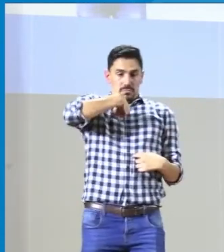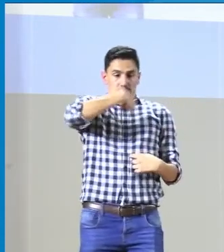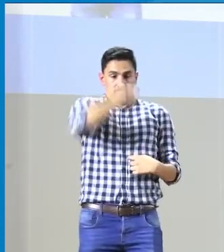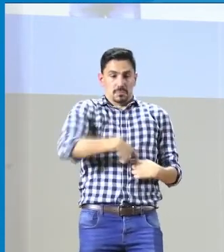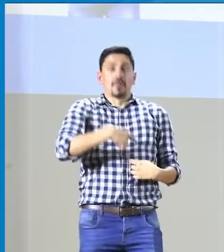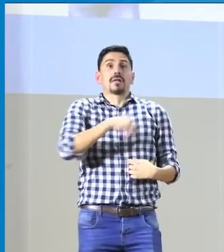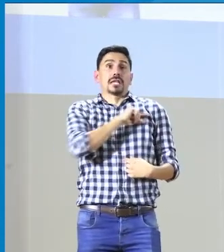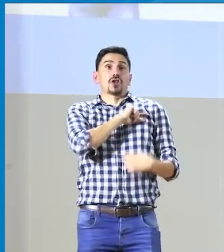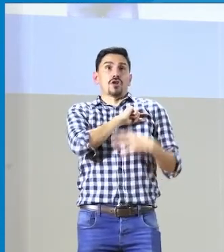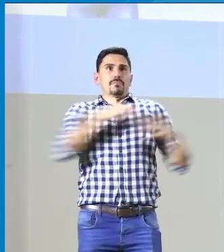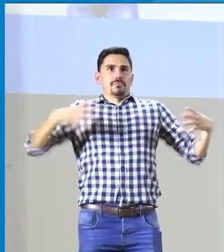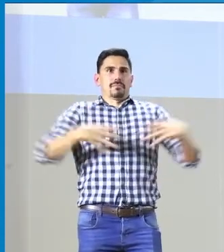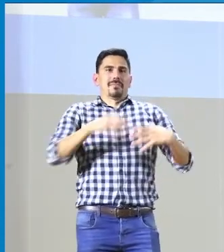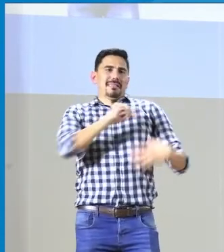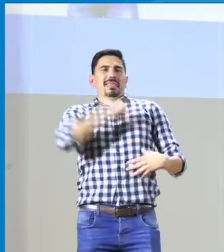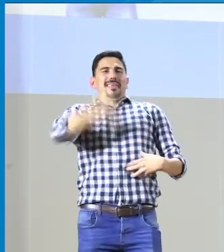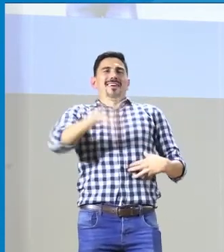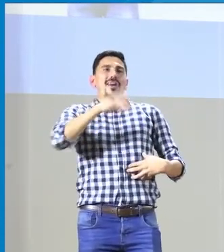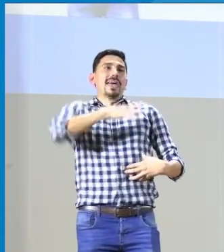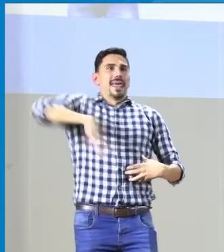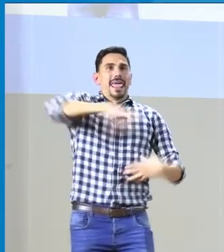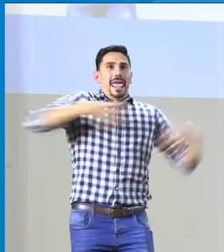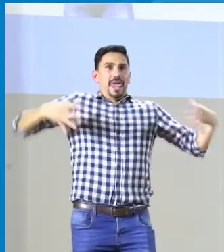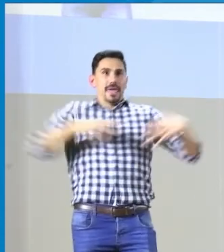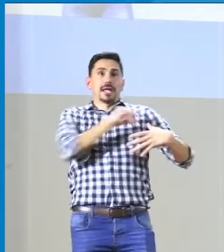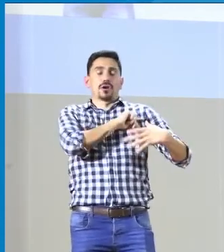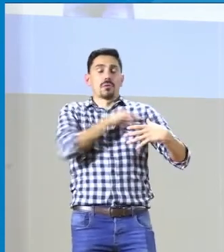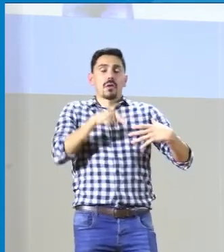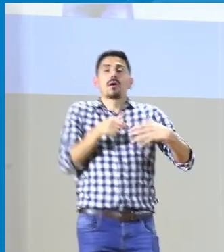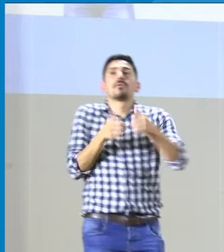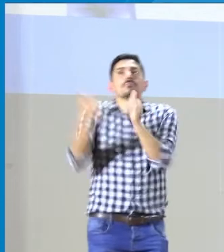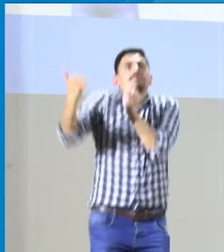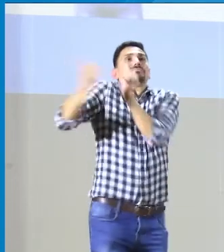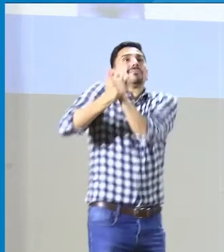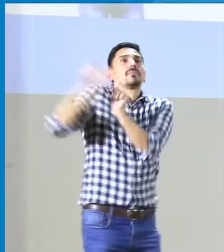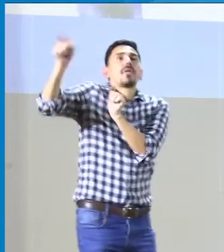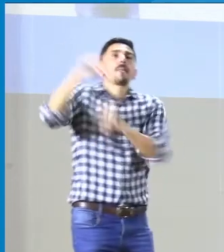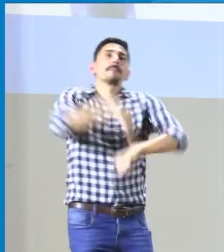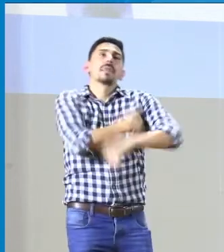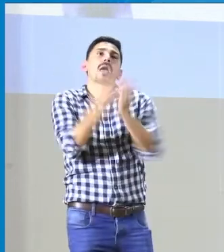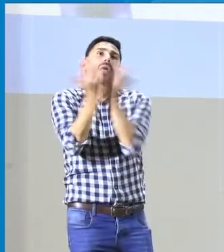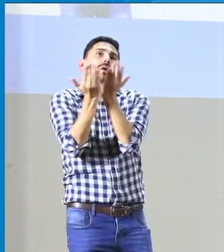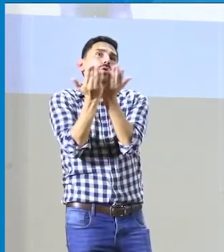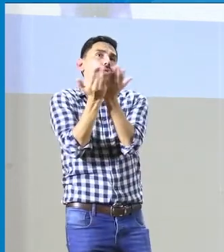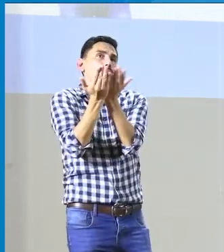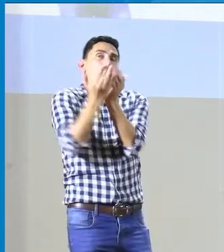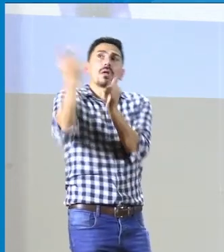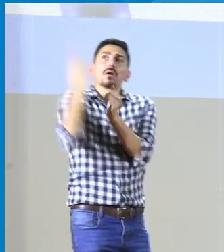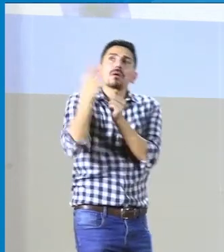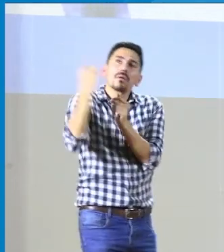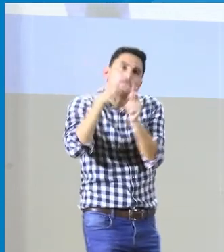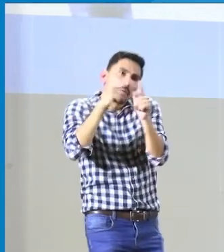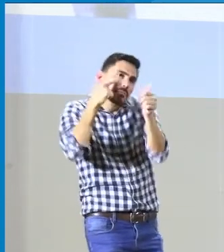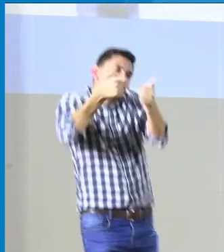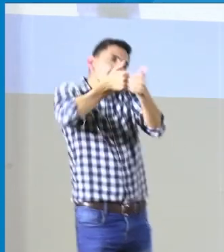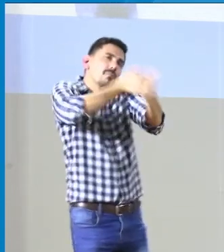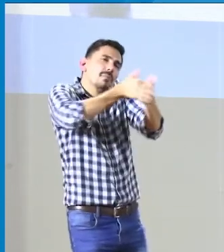Esto quiere decir, lo siguiente que tenemos allí es que desde el INSOR, desde el equipo del INSOR va a ser, obviamente en